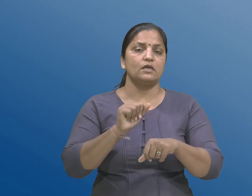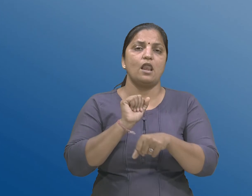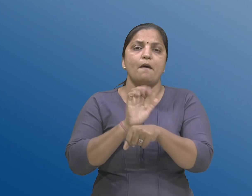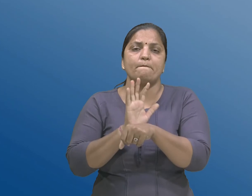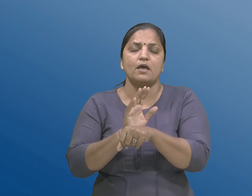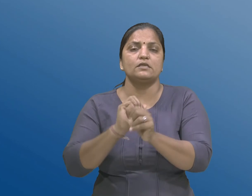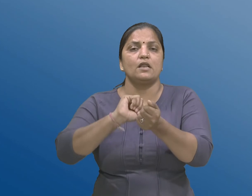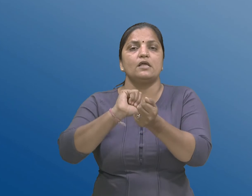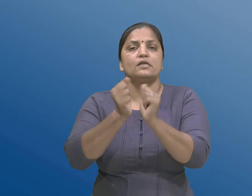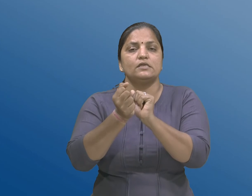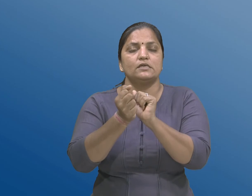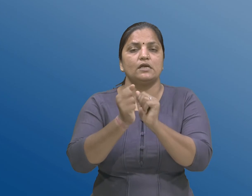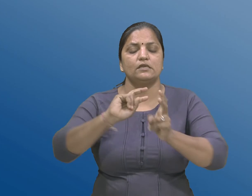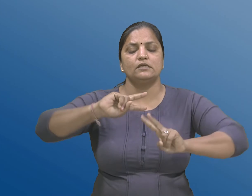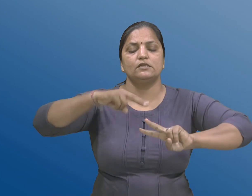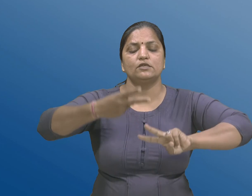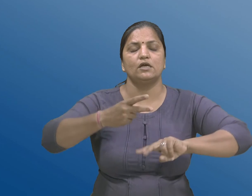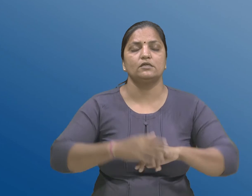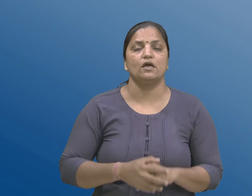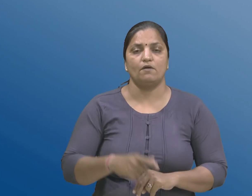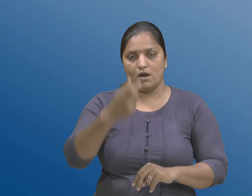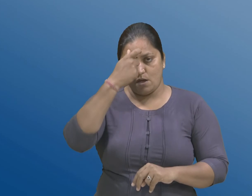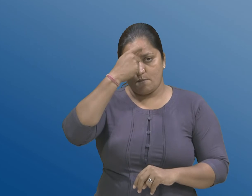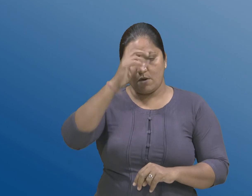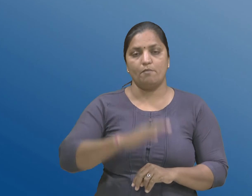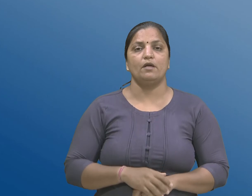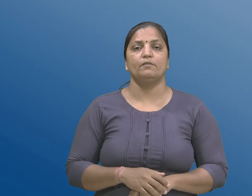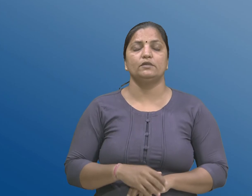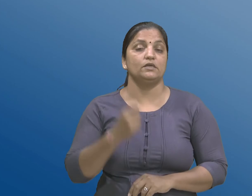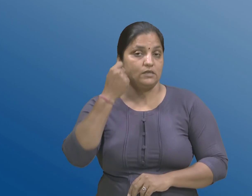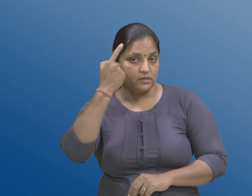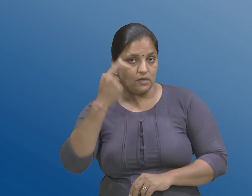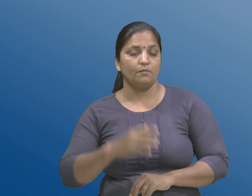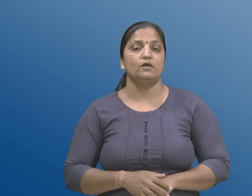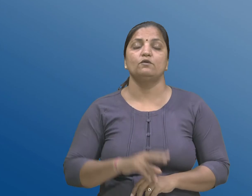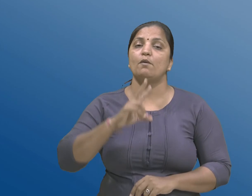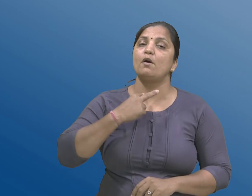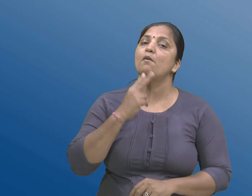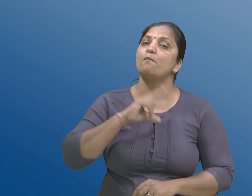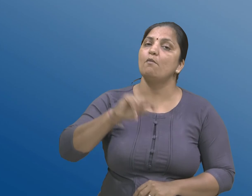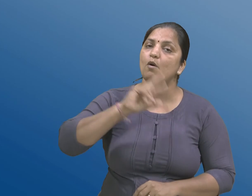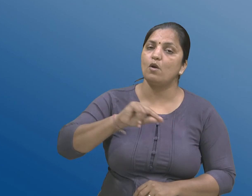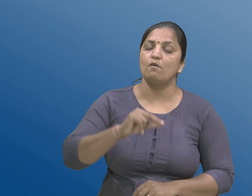वर्तित करवानी प्रक्रियामा खामी छे, चे समझवामा, बोलुवामा, वांचवामा,